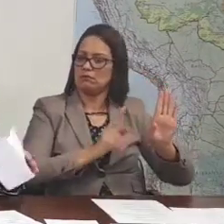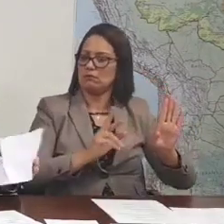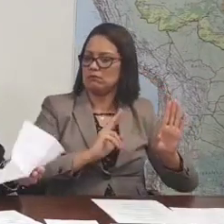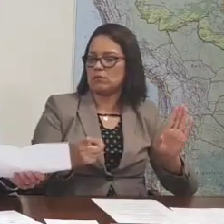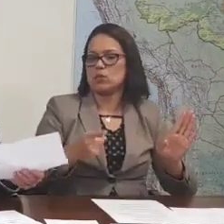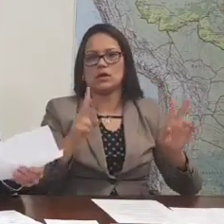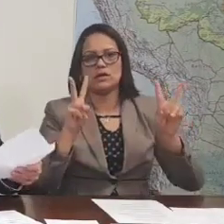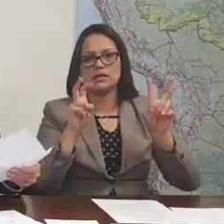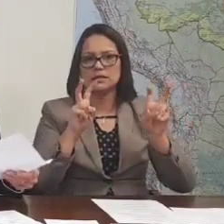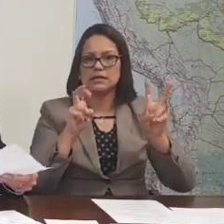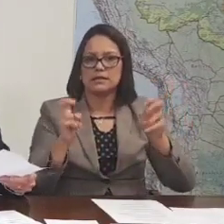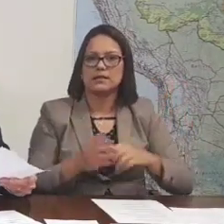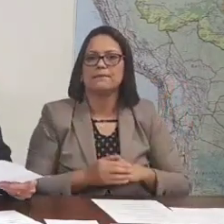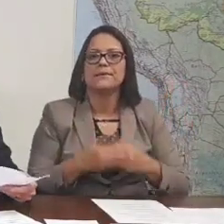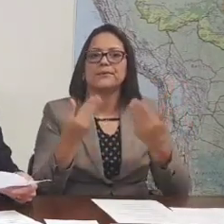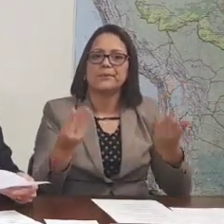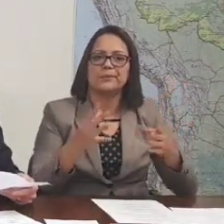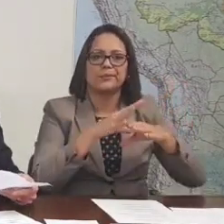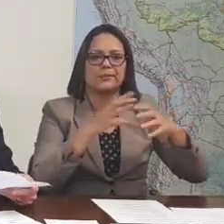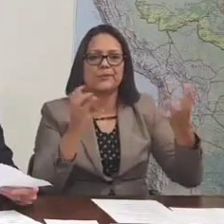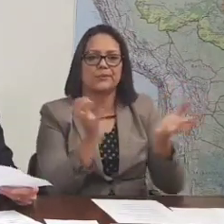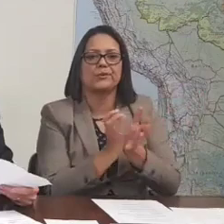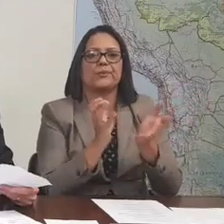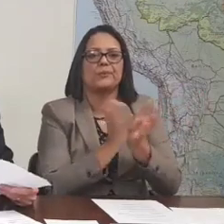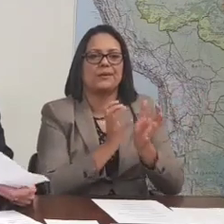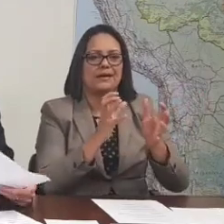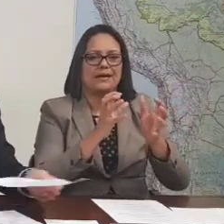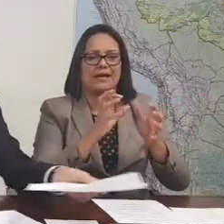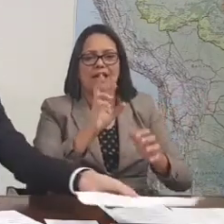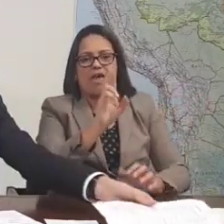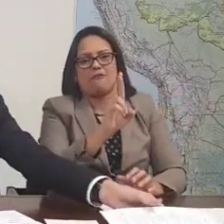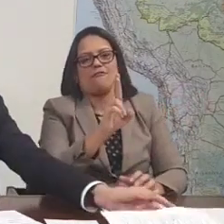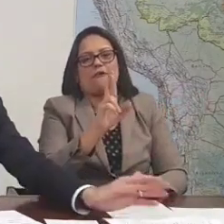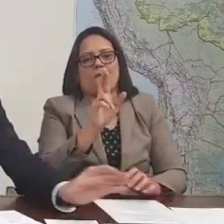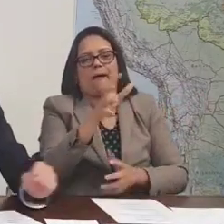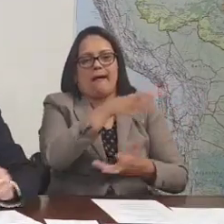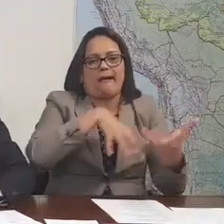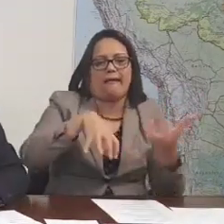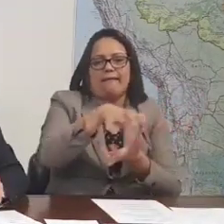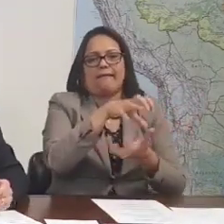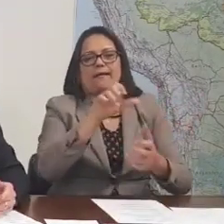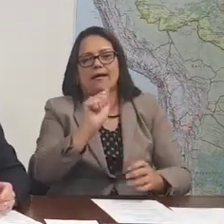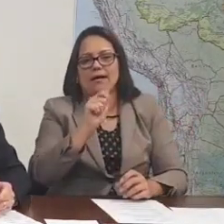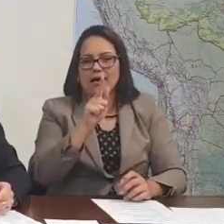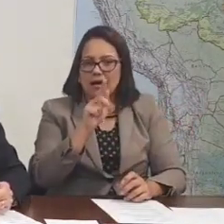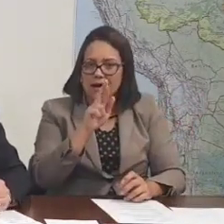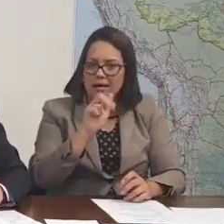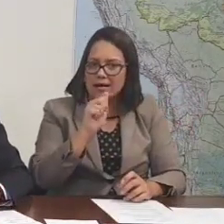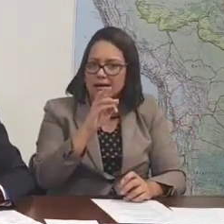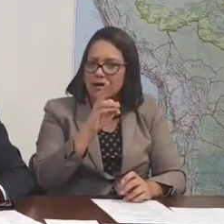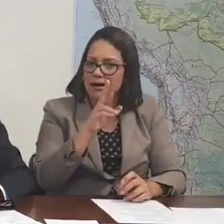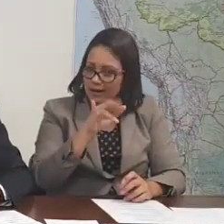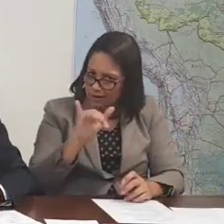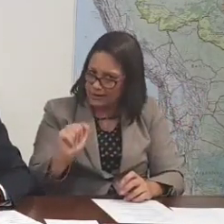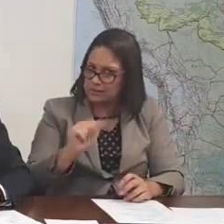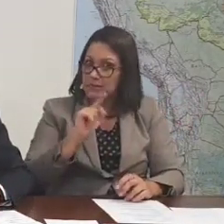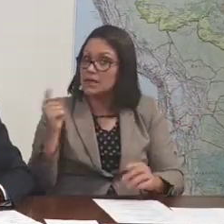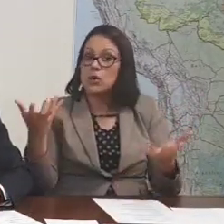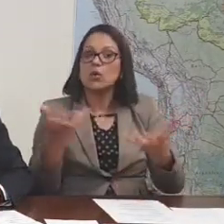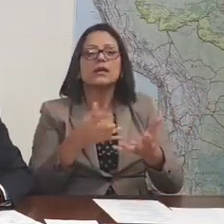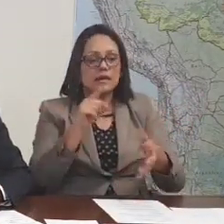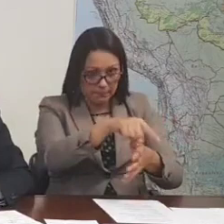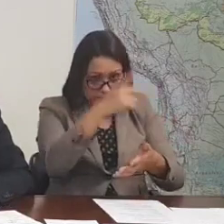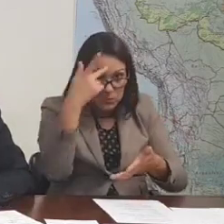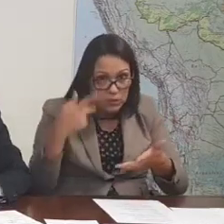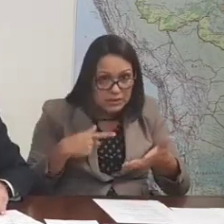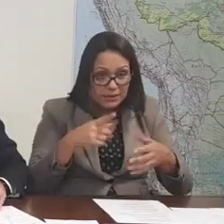de assentamentos aí na questão da reforma agrária. Esse governo tem como prioridade dar o título de